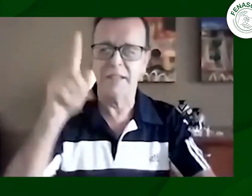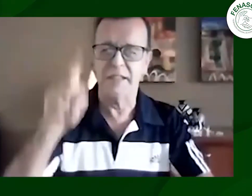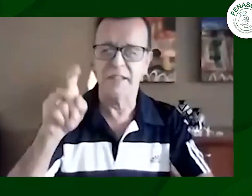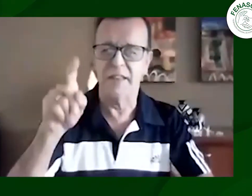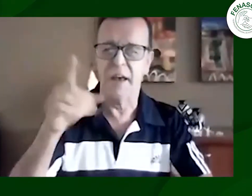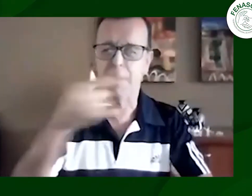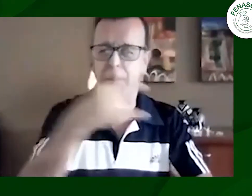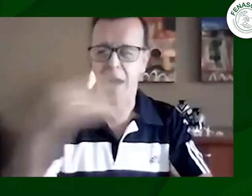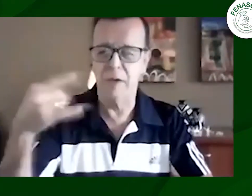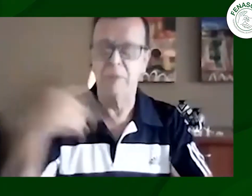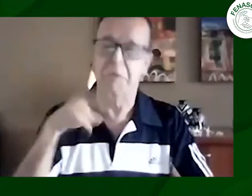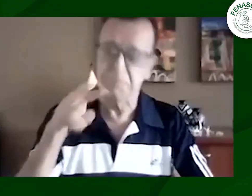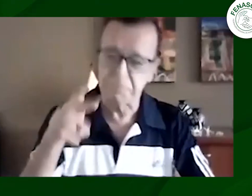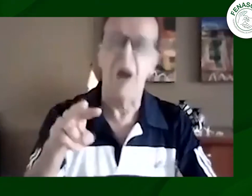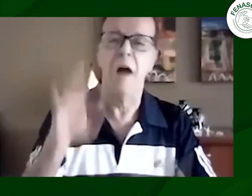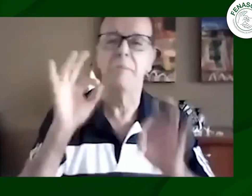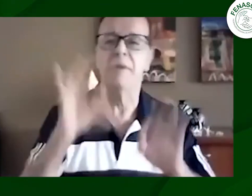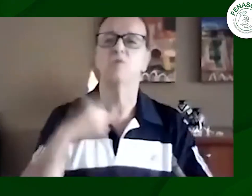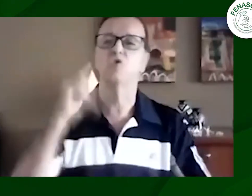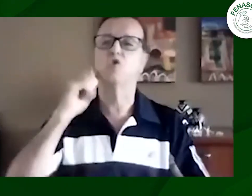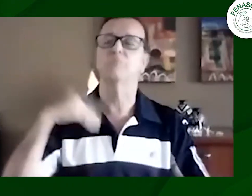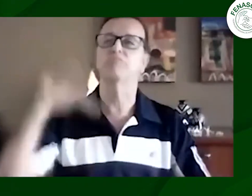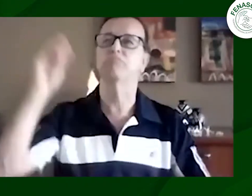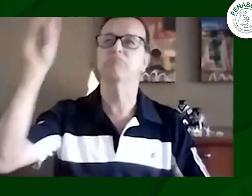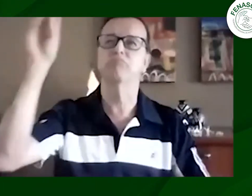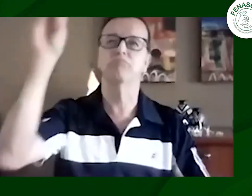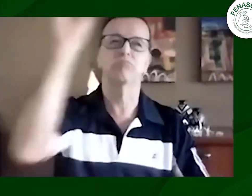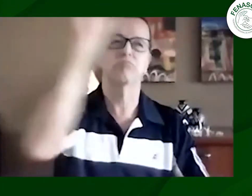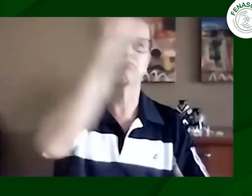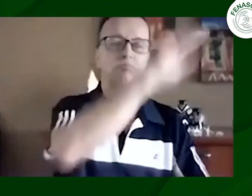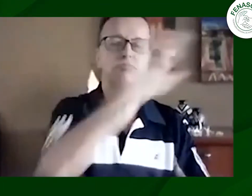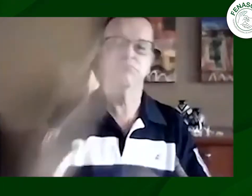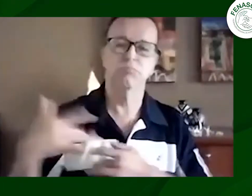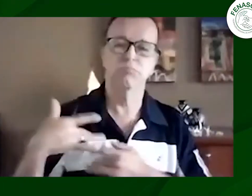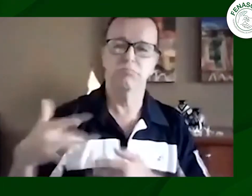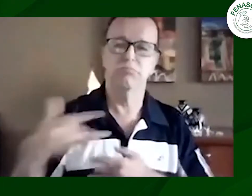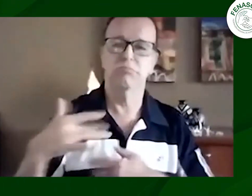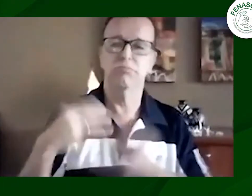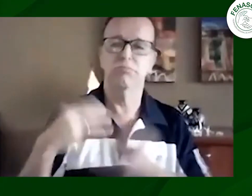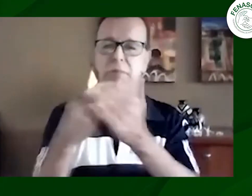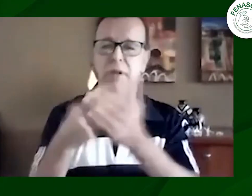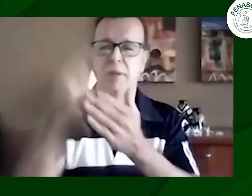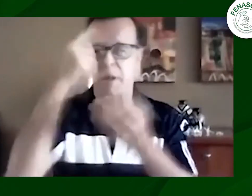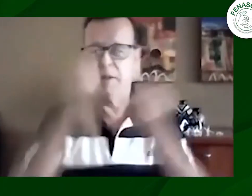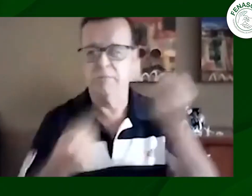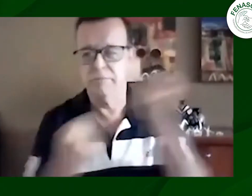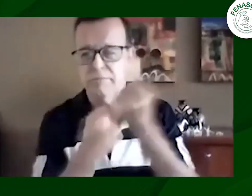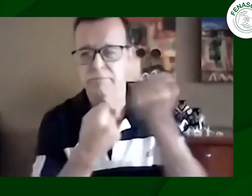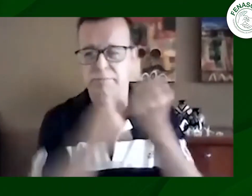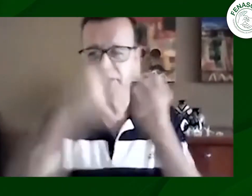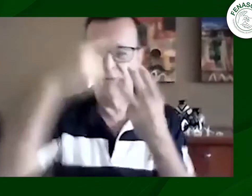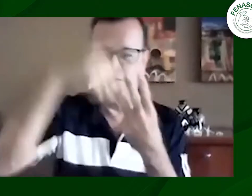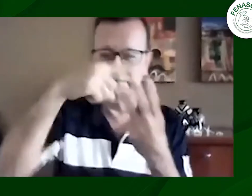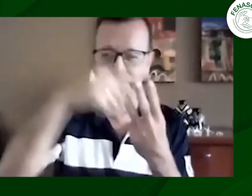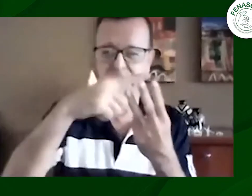se estaba comentando acerca de este plantón del 26 de marzo lo que hicimos nosotros acá en los eeuu